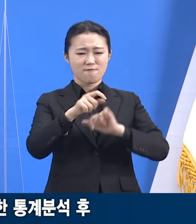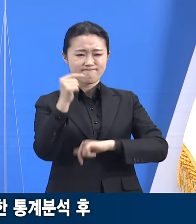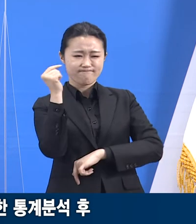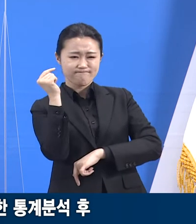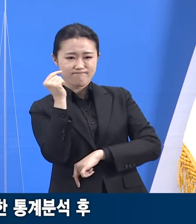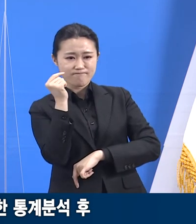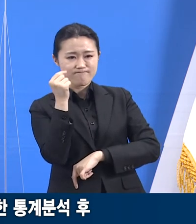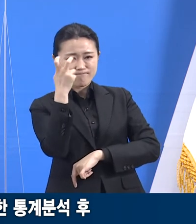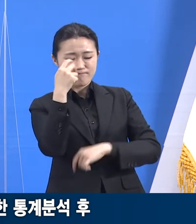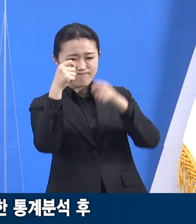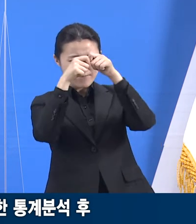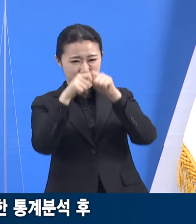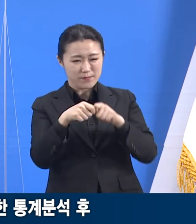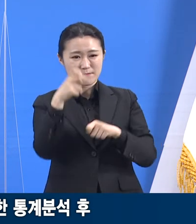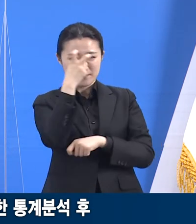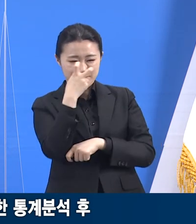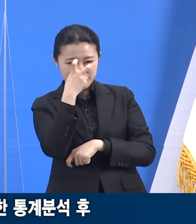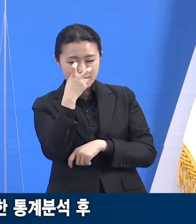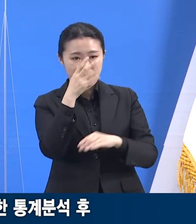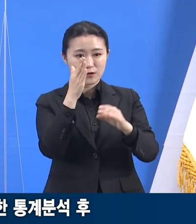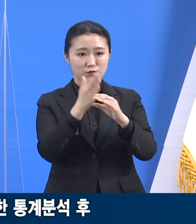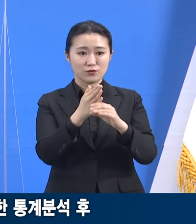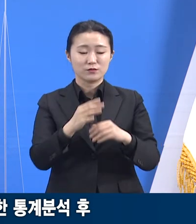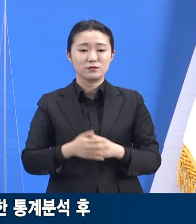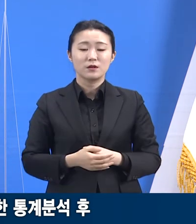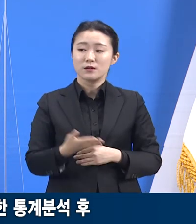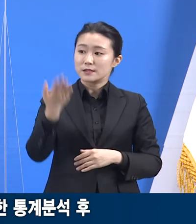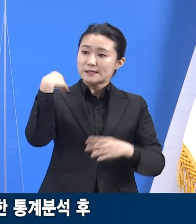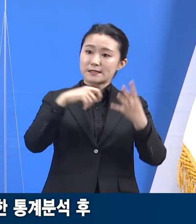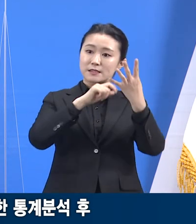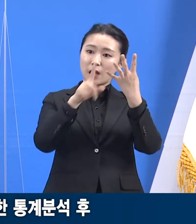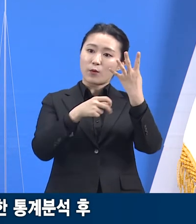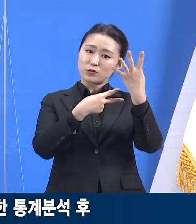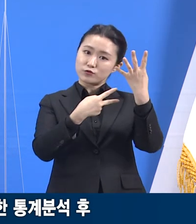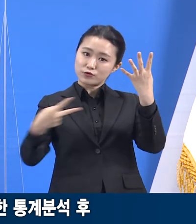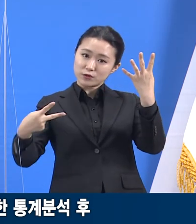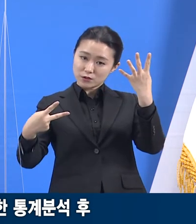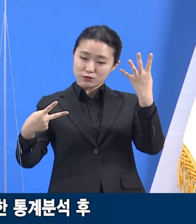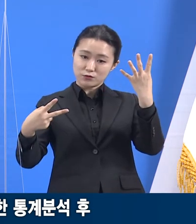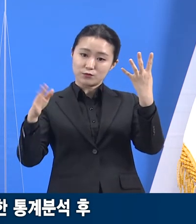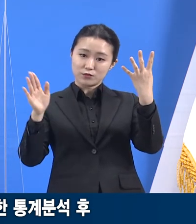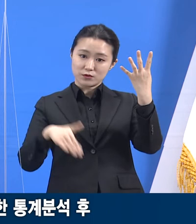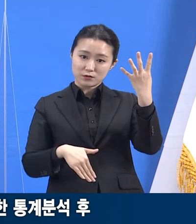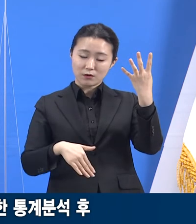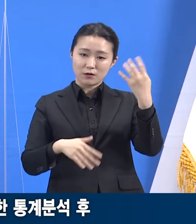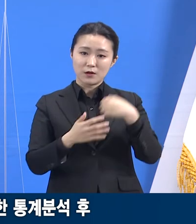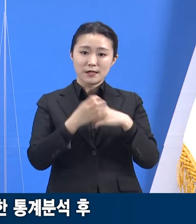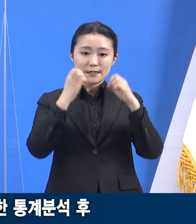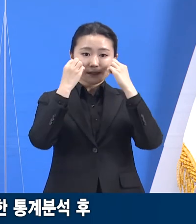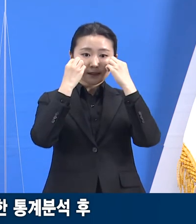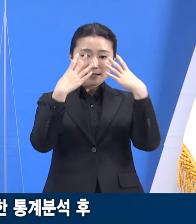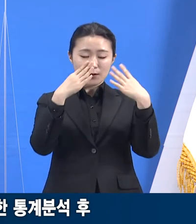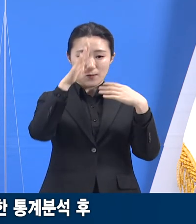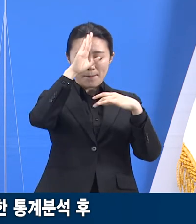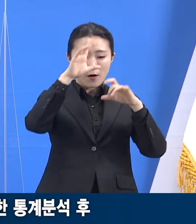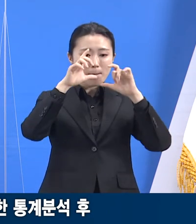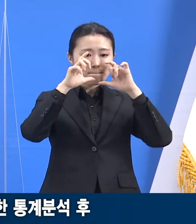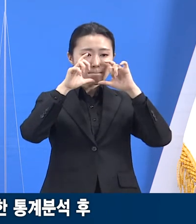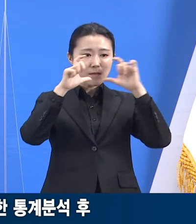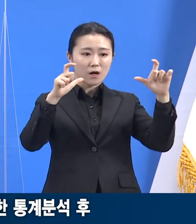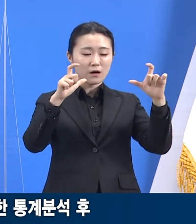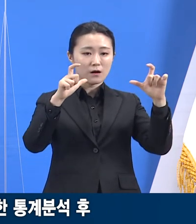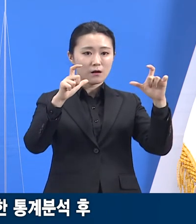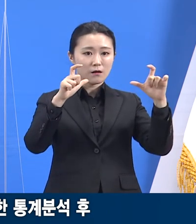지난 4월 둘째 주 무렵부터 신규 감염자 발생 양상이 도평균보다 뚜렷이